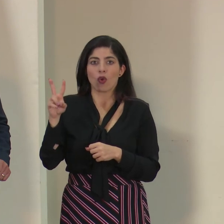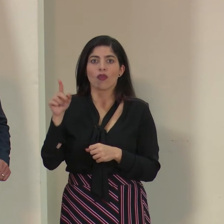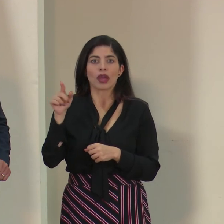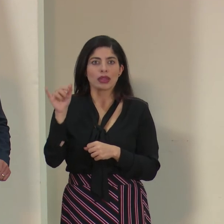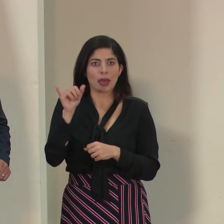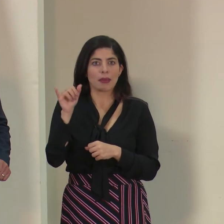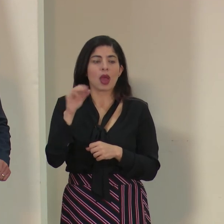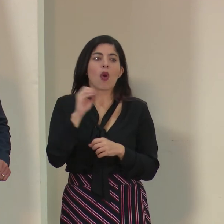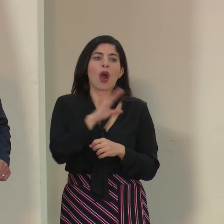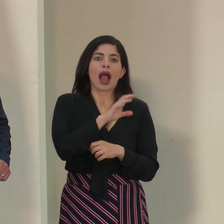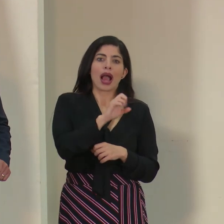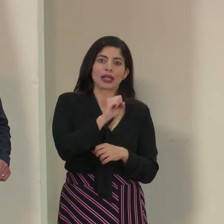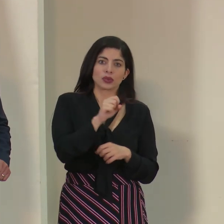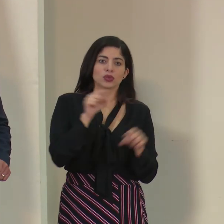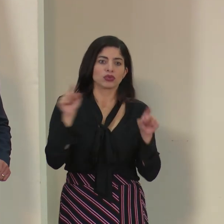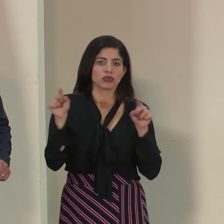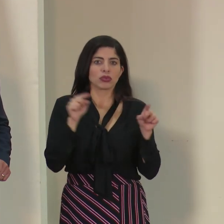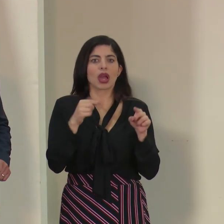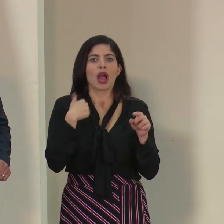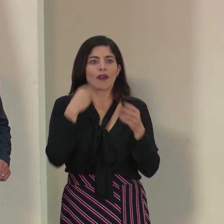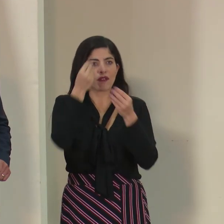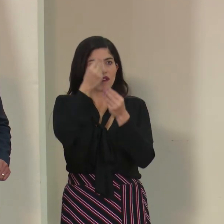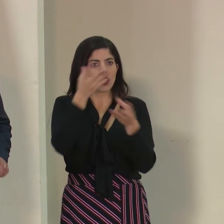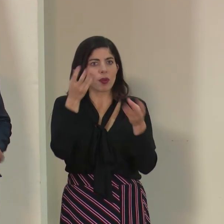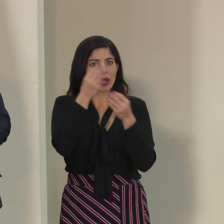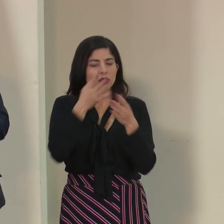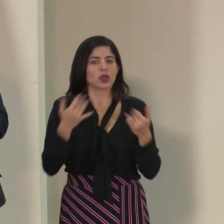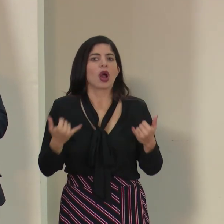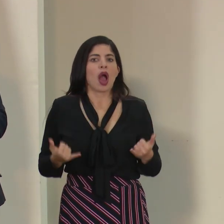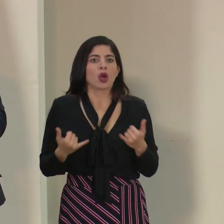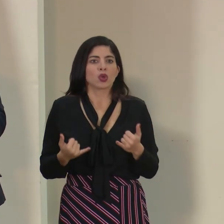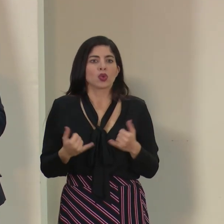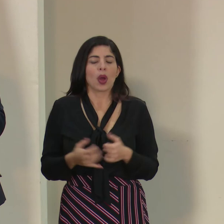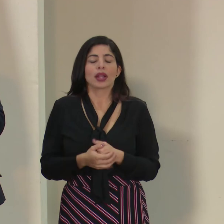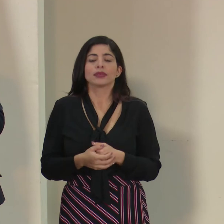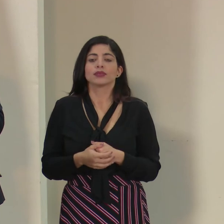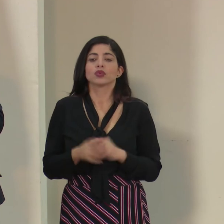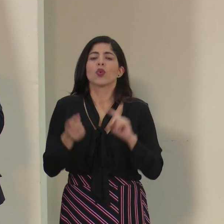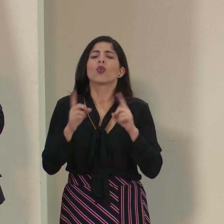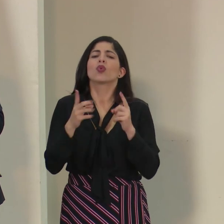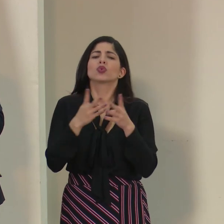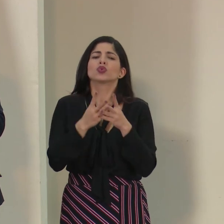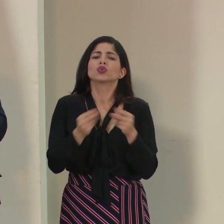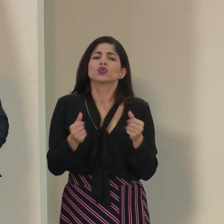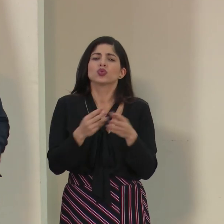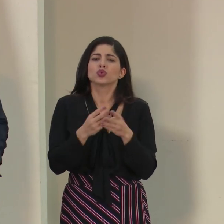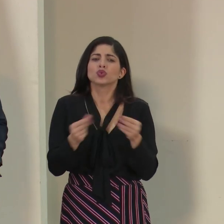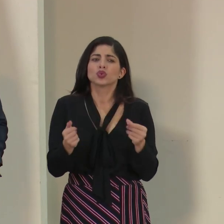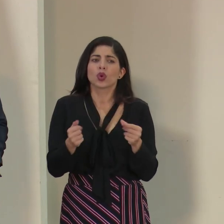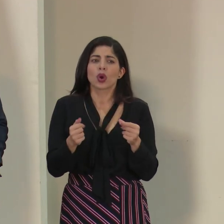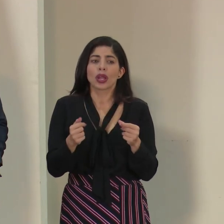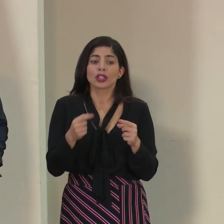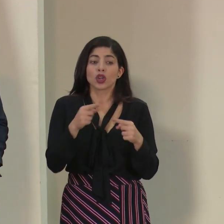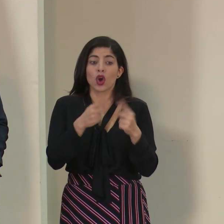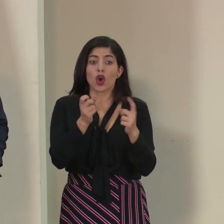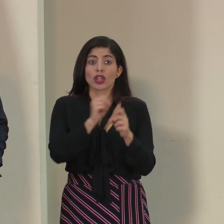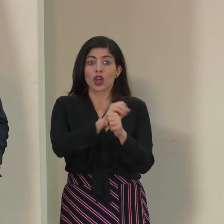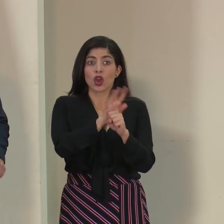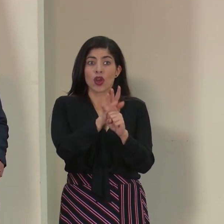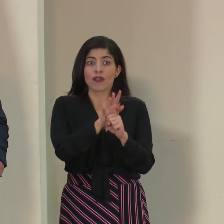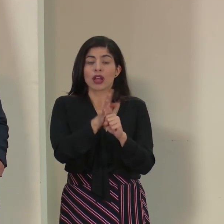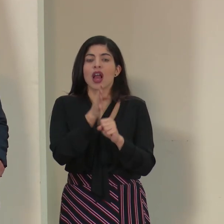o la misma Caja Costarricense, que tiene información bastante actualizada. Las soluciones en realidad que pueden ser activas contra el coronavirus,